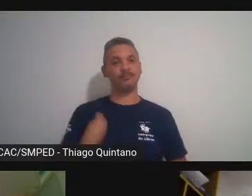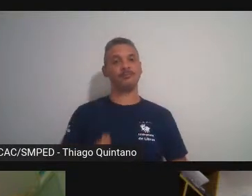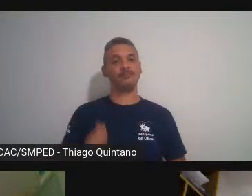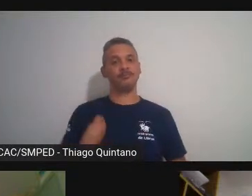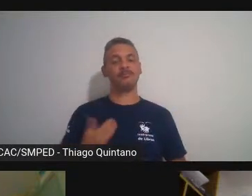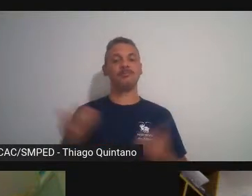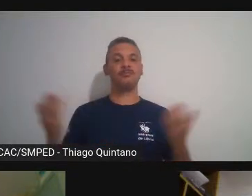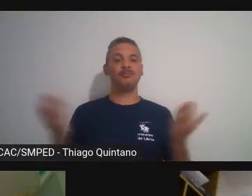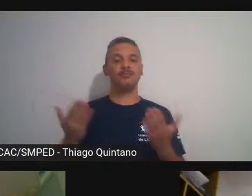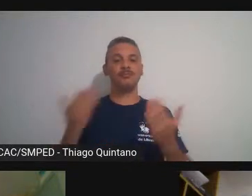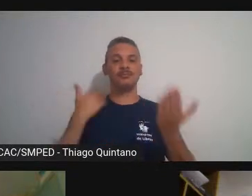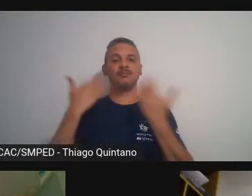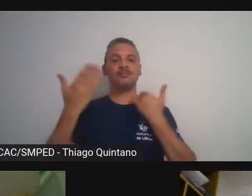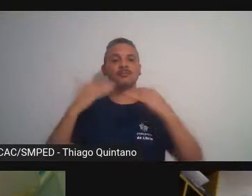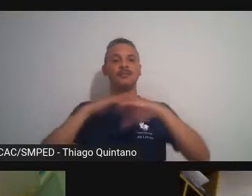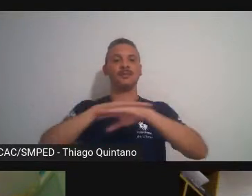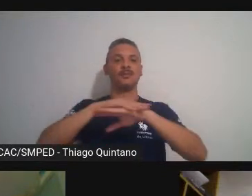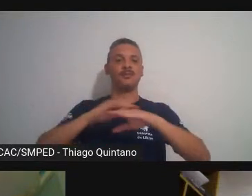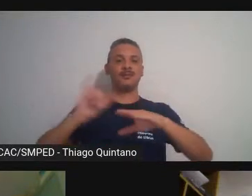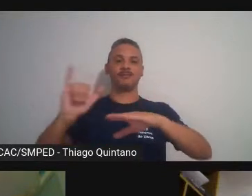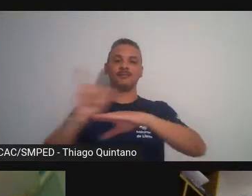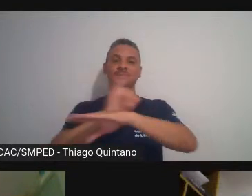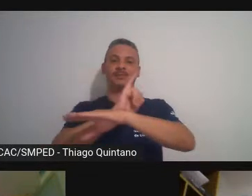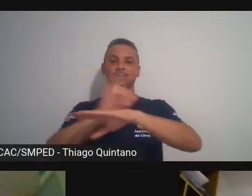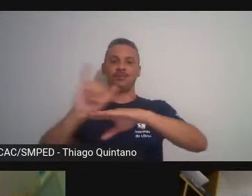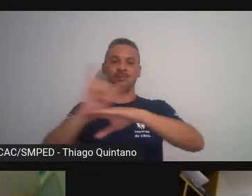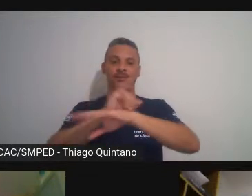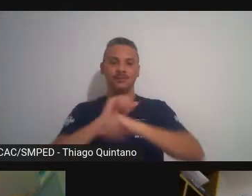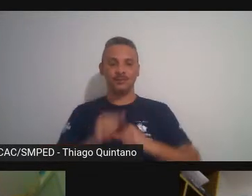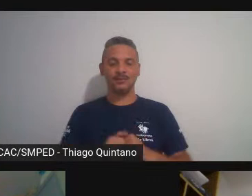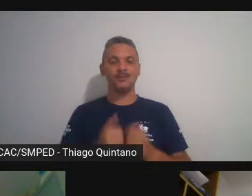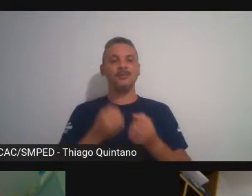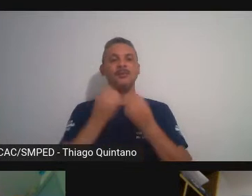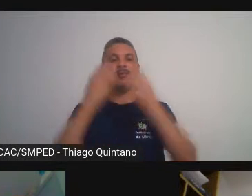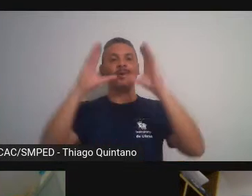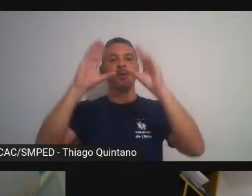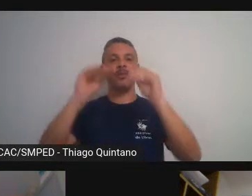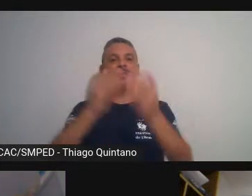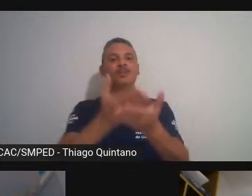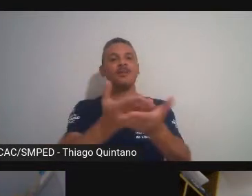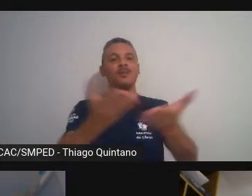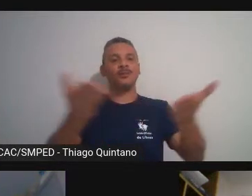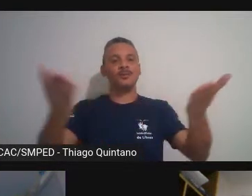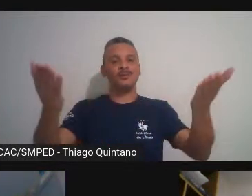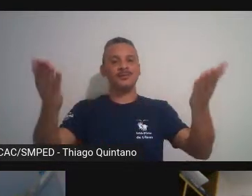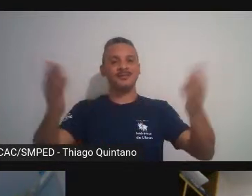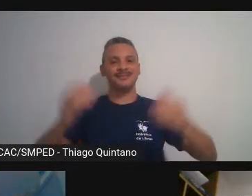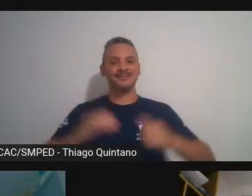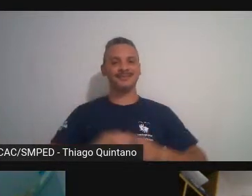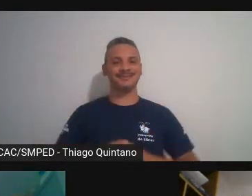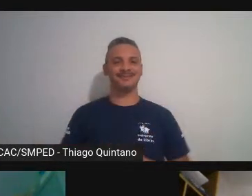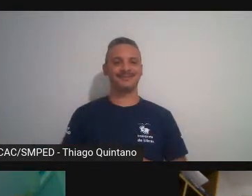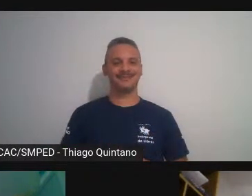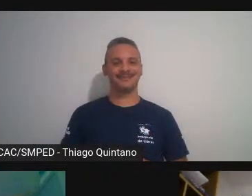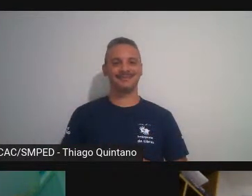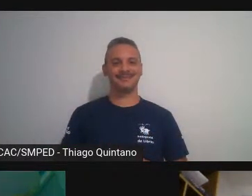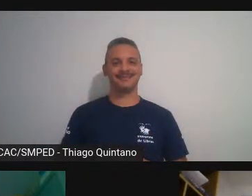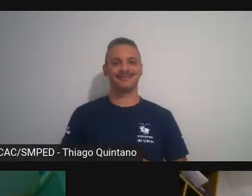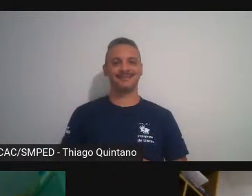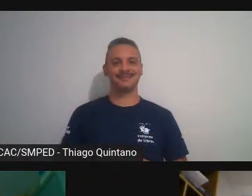da conversa pelo canal do Youtube desejo uma boa noite a todos aí